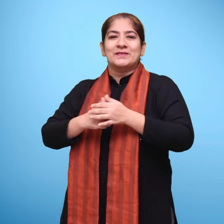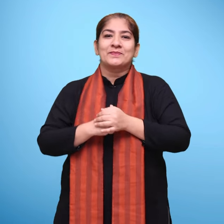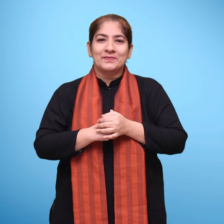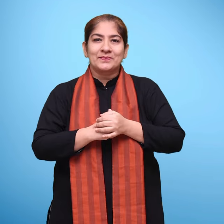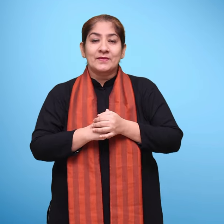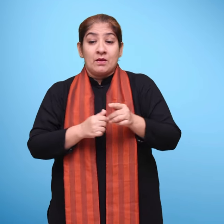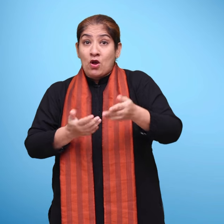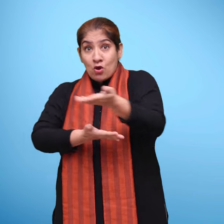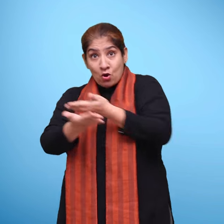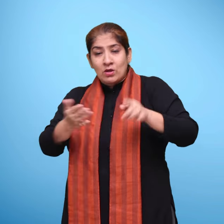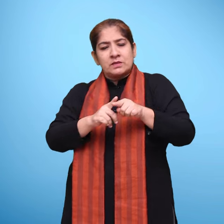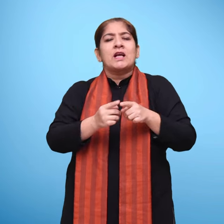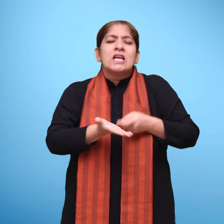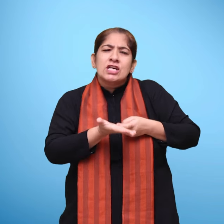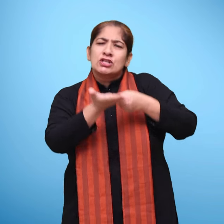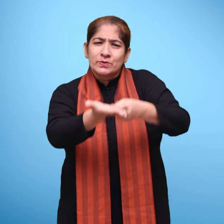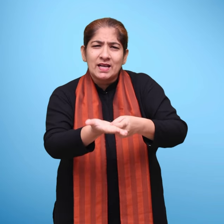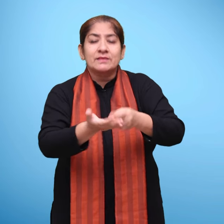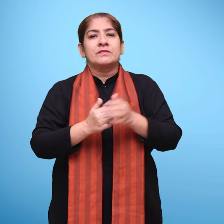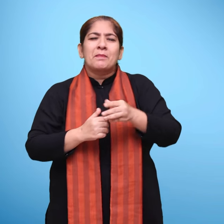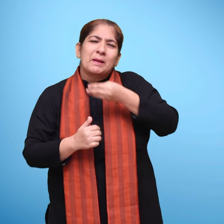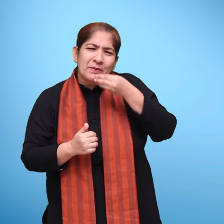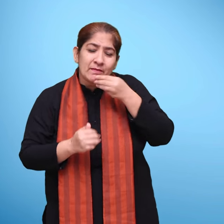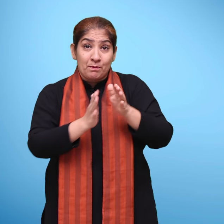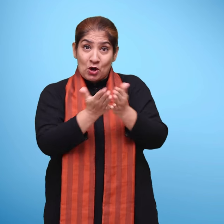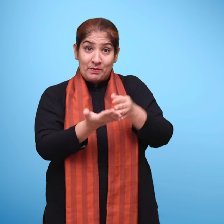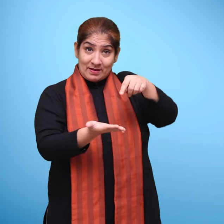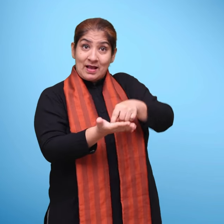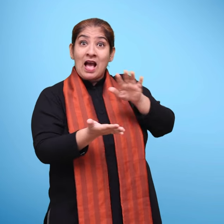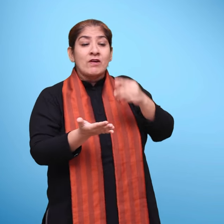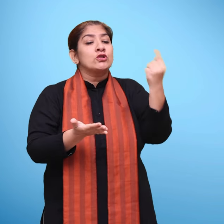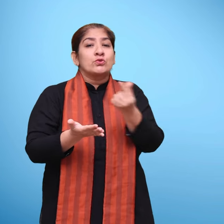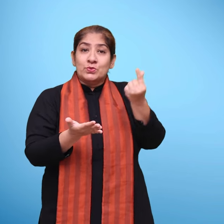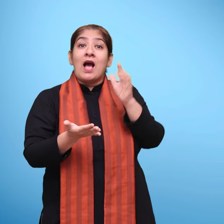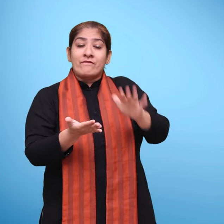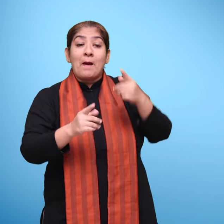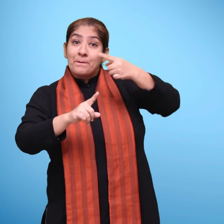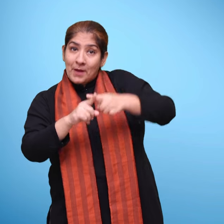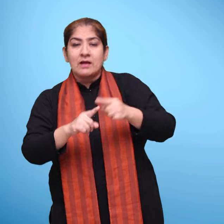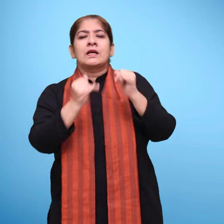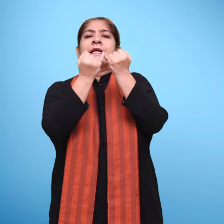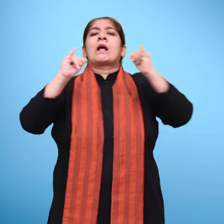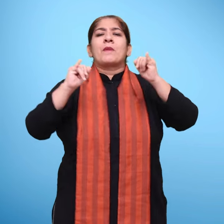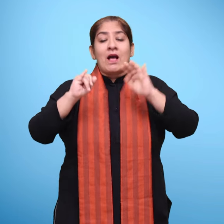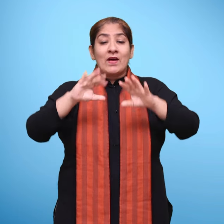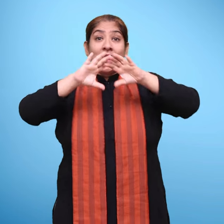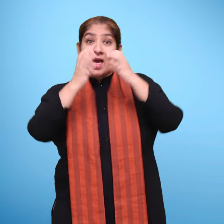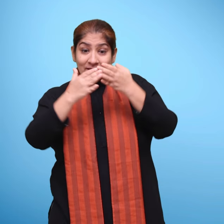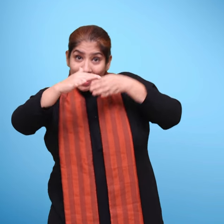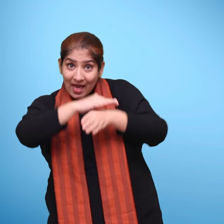आप सभी से ये आग्रह है कि पाठ्थे पुस्तक का उपयोग करते हुए और स्वतंत्र रूप से भी बच्चों को कक्षा